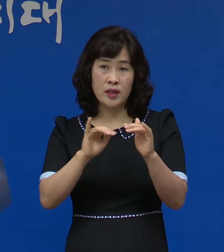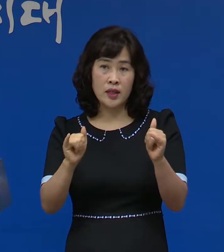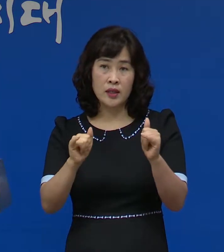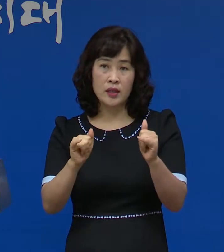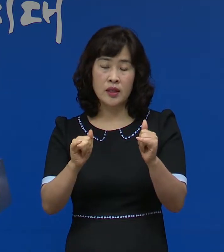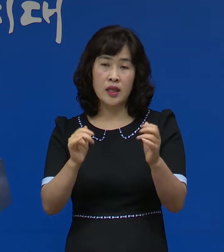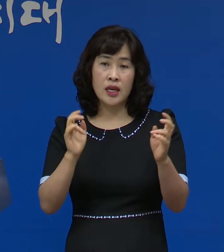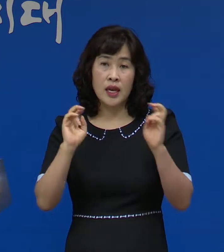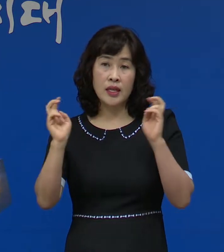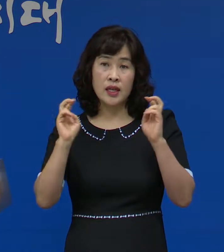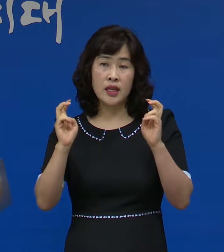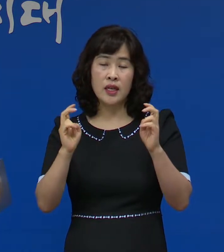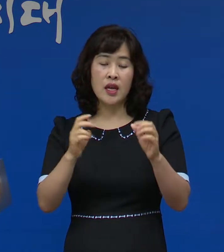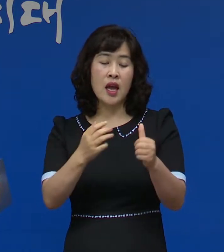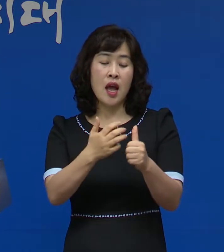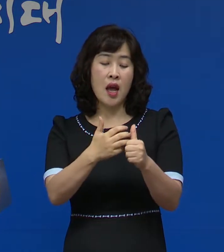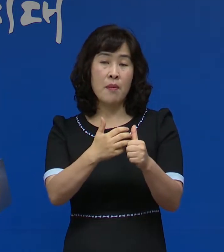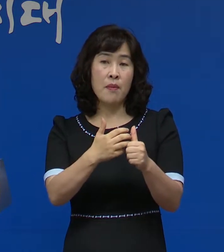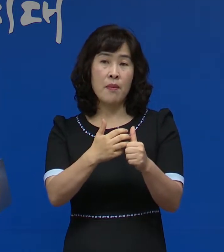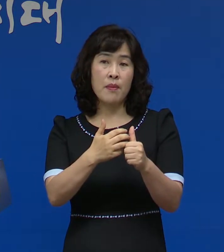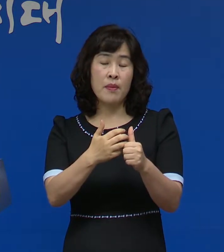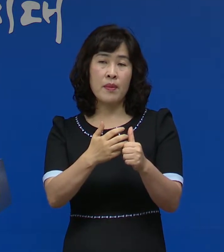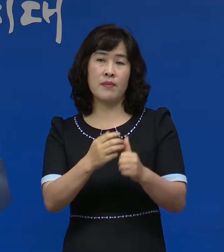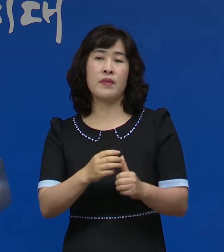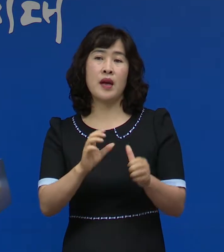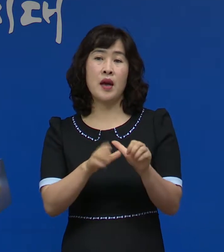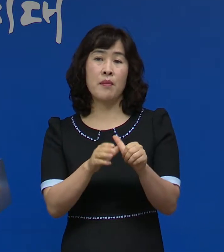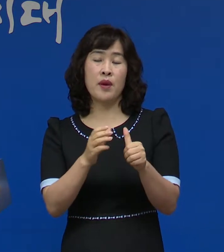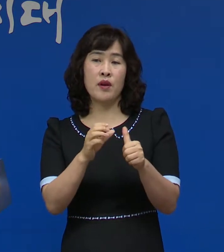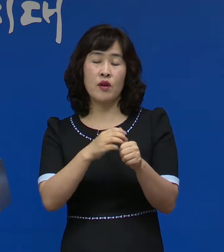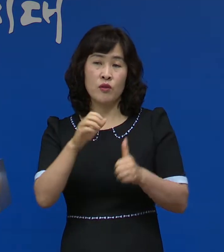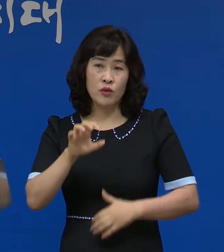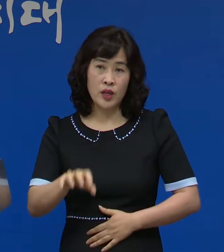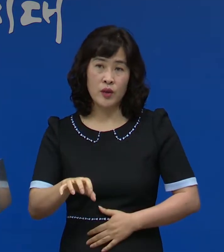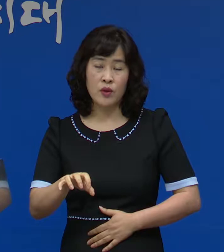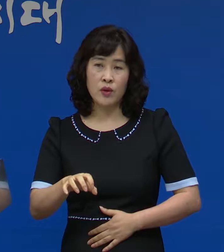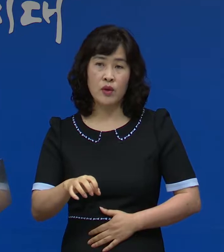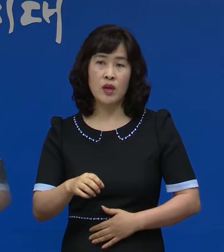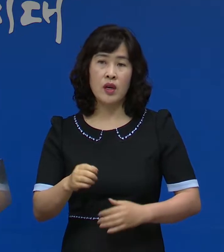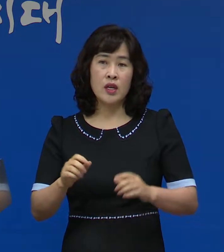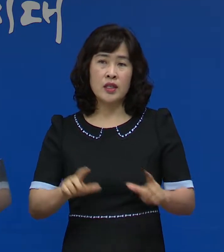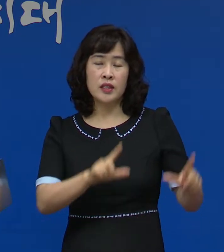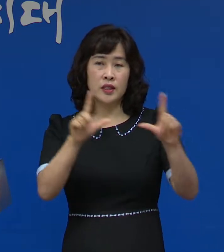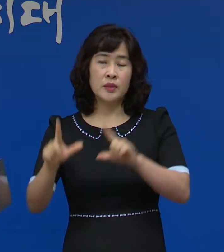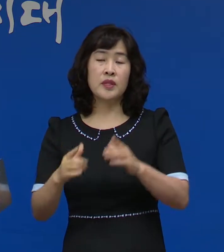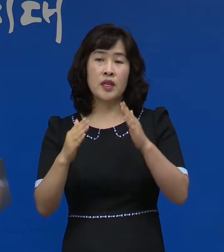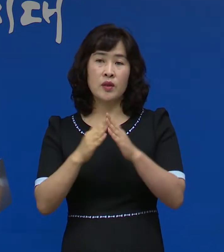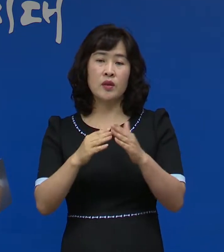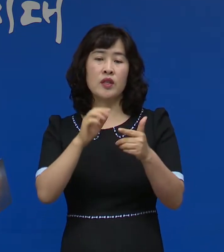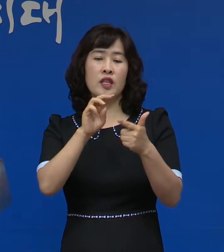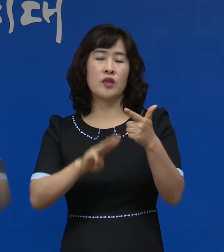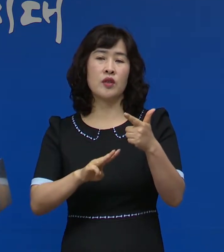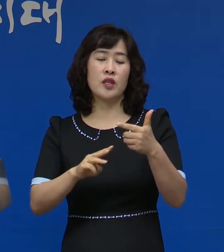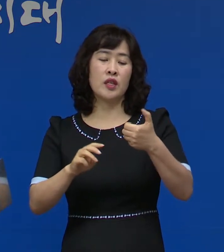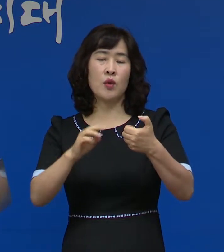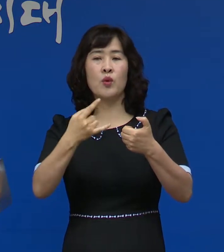직장은 한평군에 있고 거주지는 나주시인 50대 여성입니다